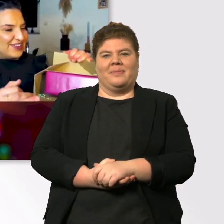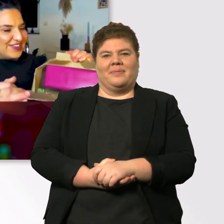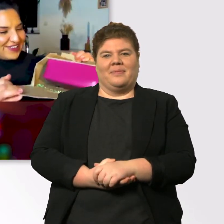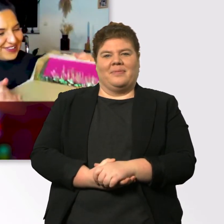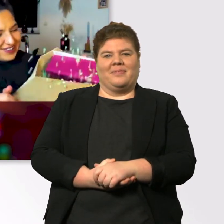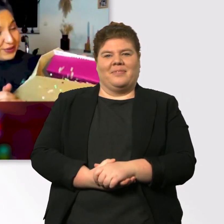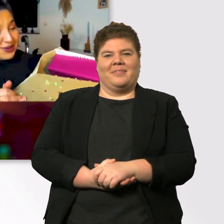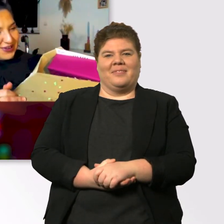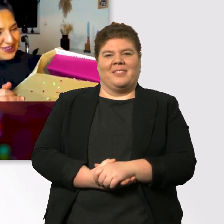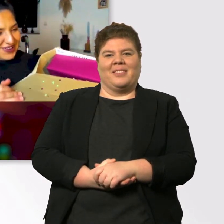Oh! Oh!